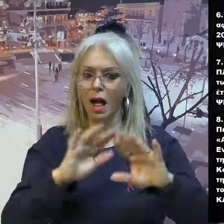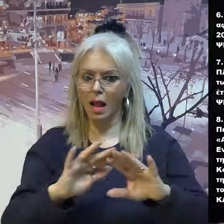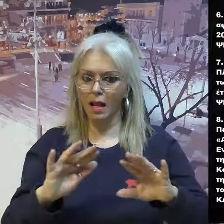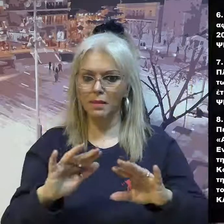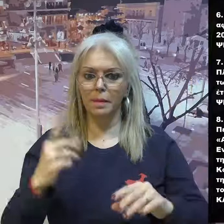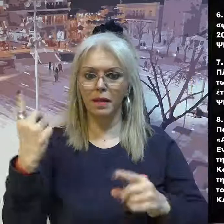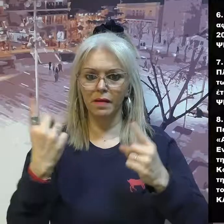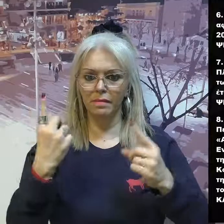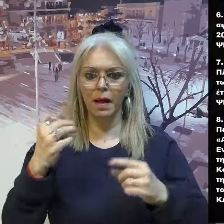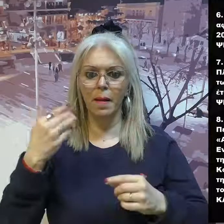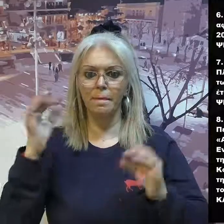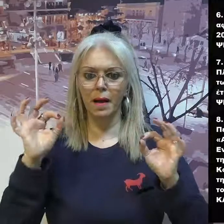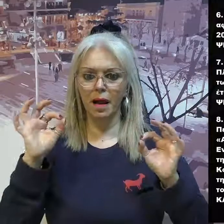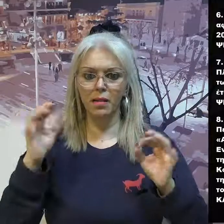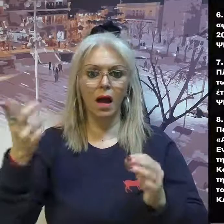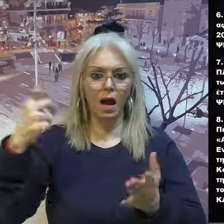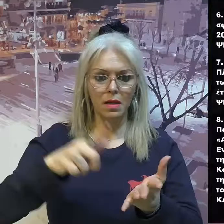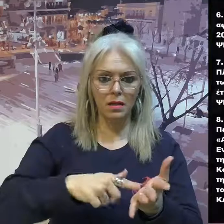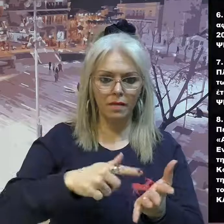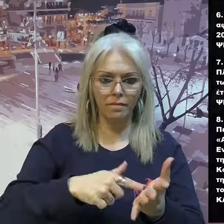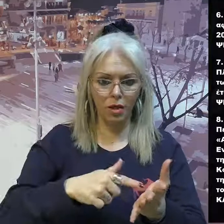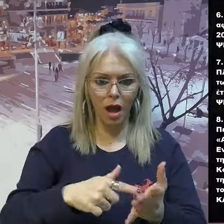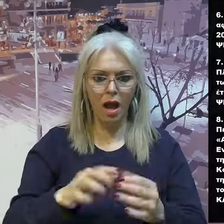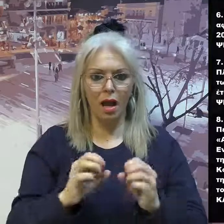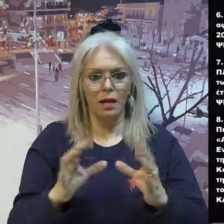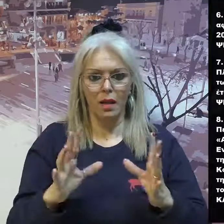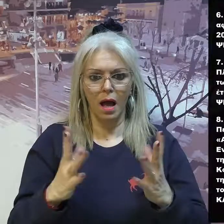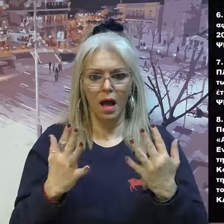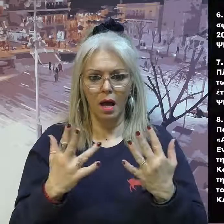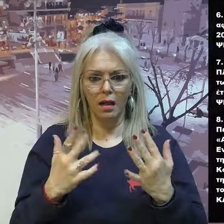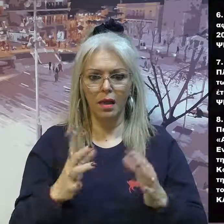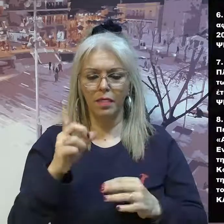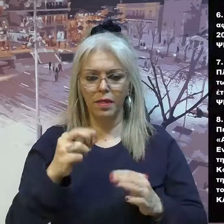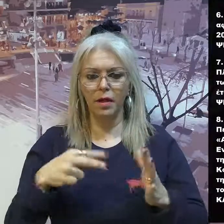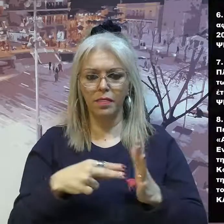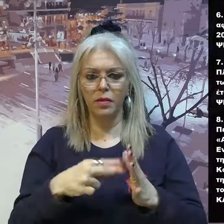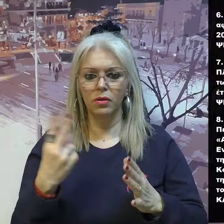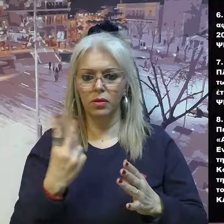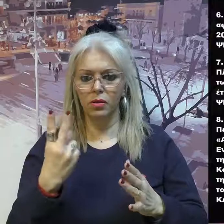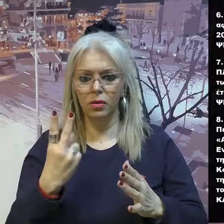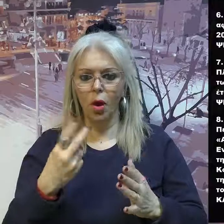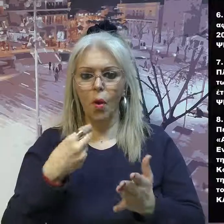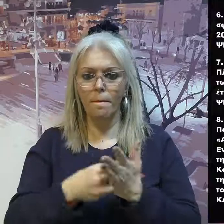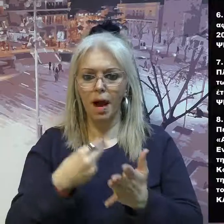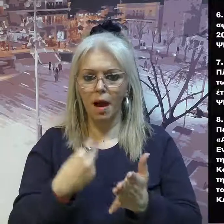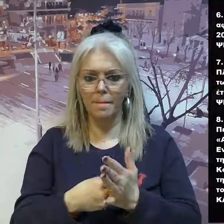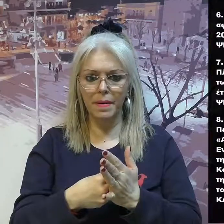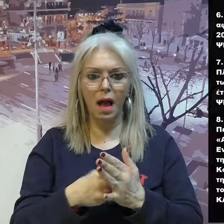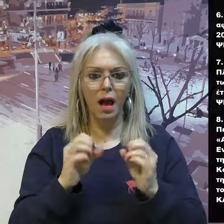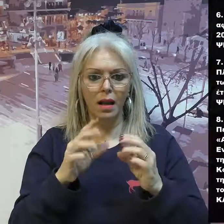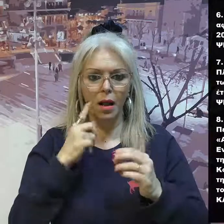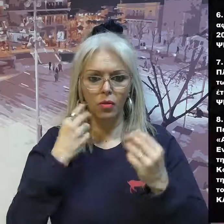Κοζάνης, της Περιφερειακής Ενότητας Κοζάνης, της Περιφέρειας Δυτικής Μακεδονίας, με φορέα του έργου την Green Velocity 4 Ίκε.